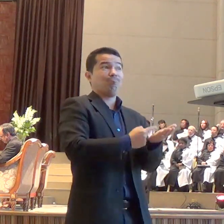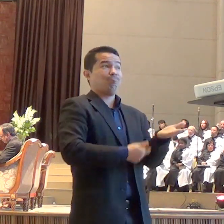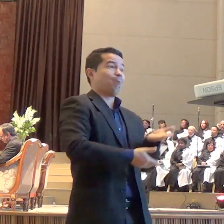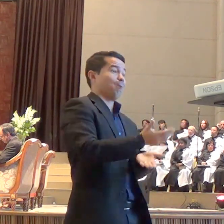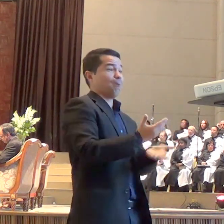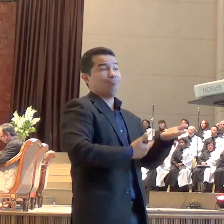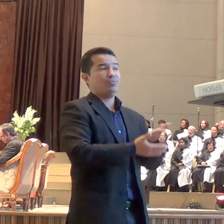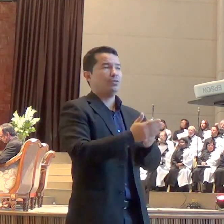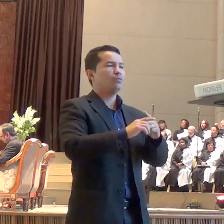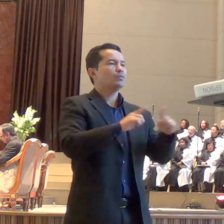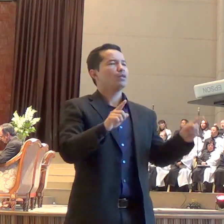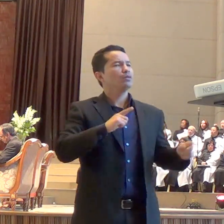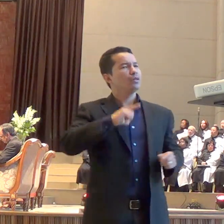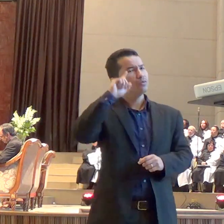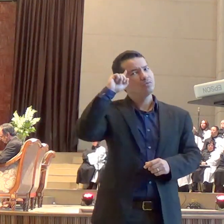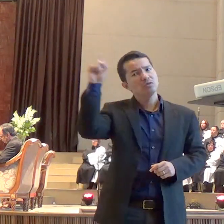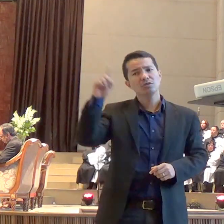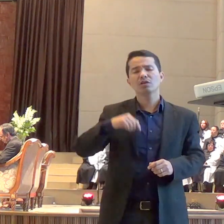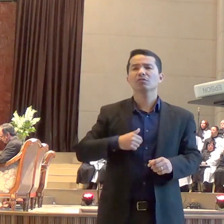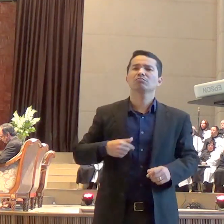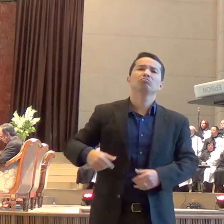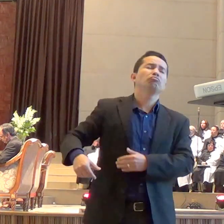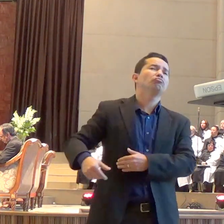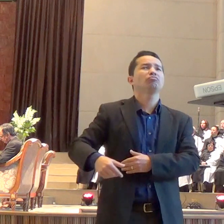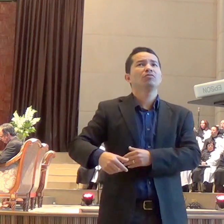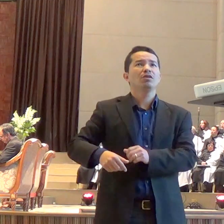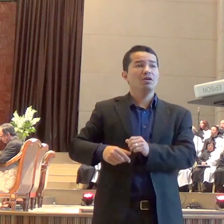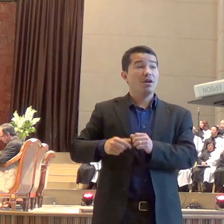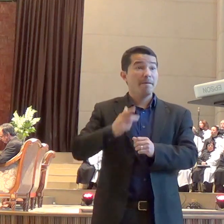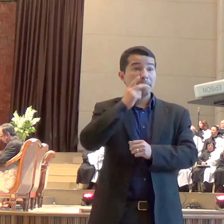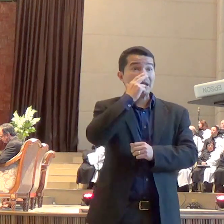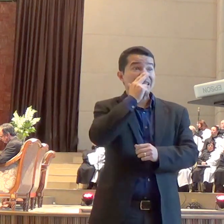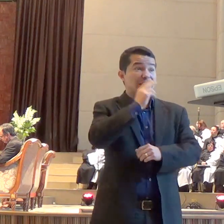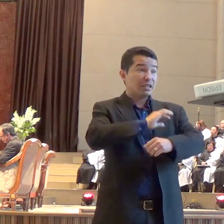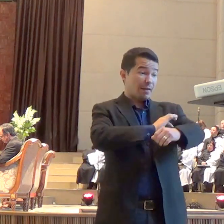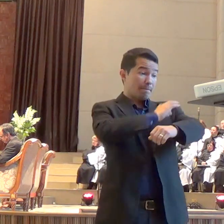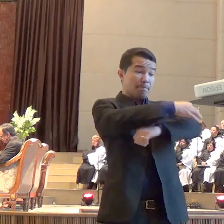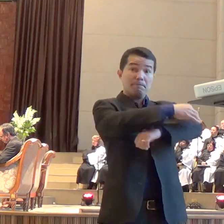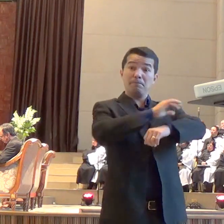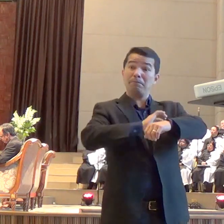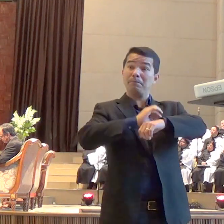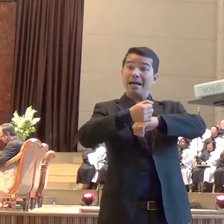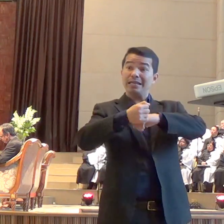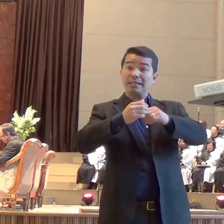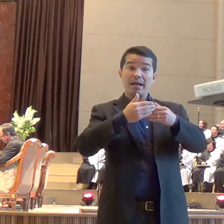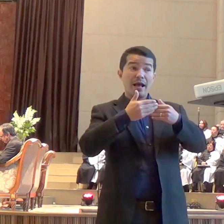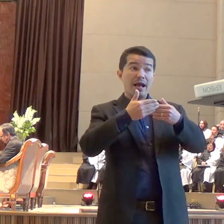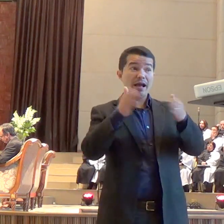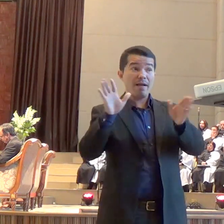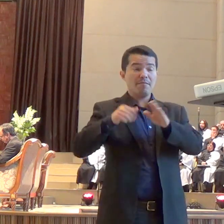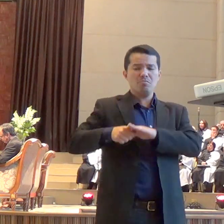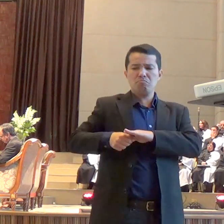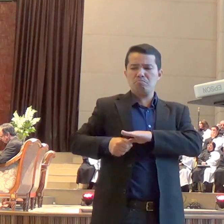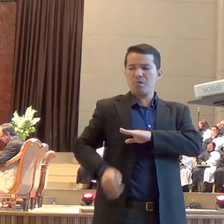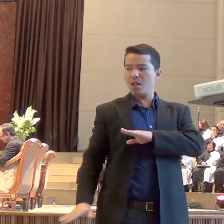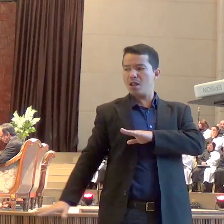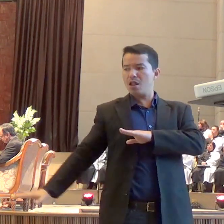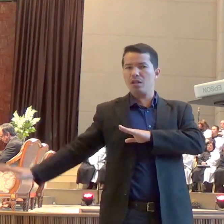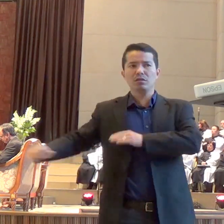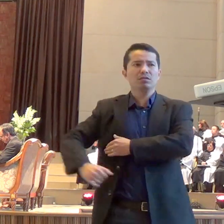jornada, não é? Ela perdeu esses papéis importantes da empresa. E ela ficou desesperada e disse, como